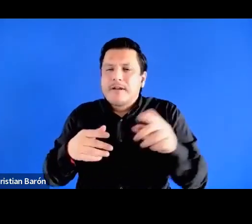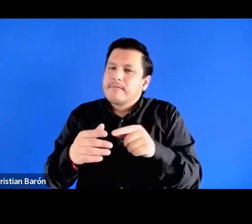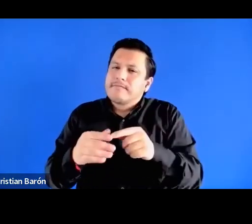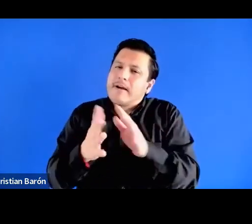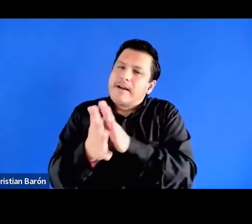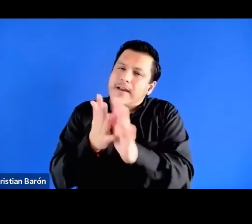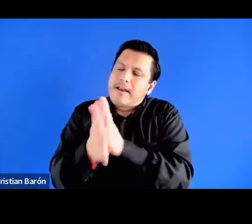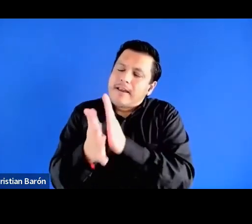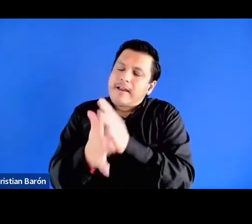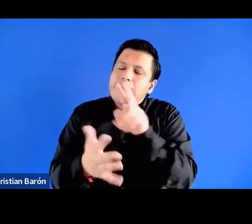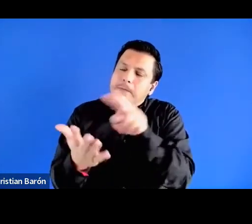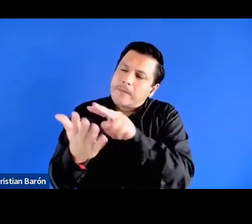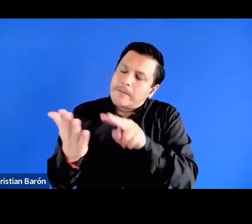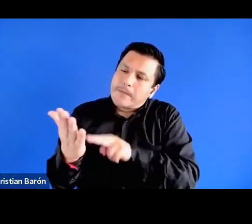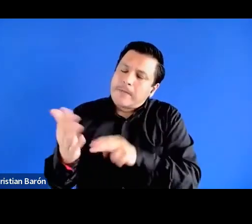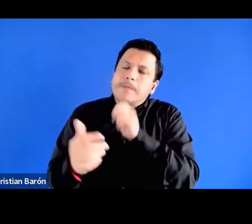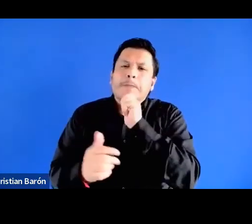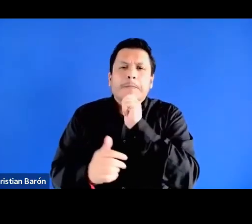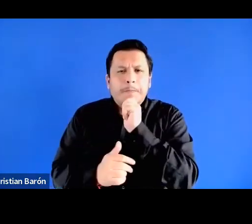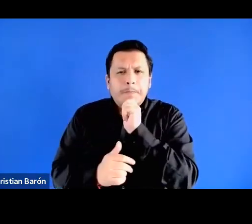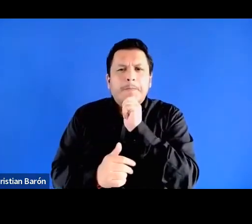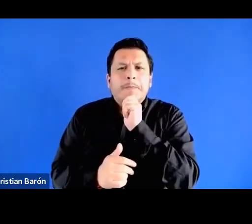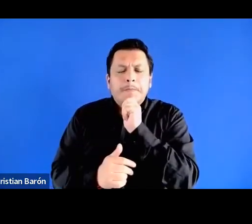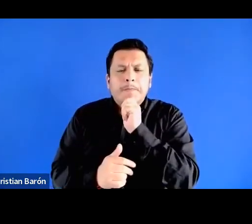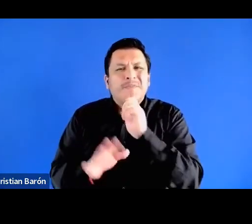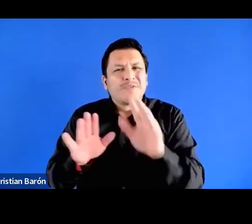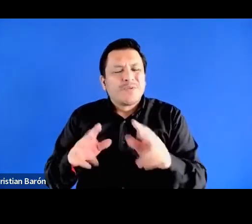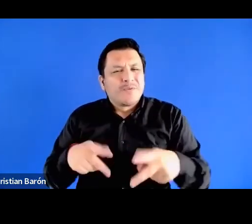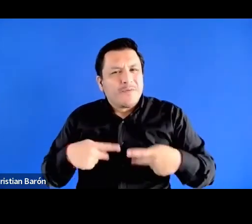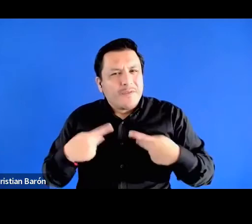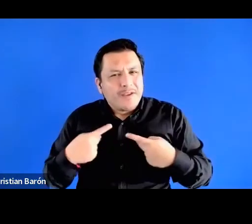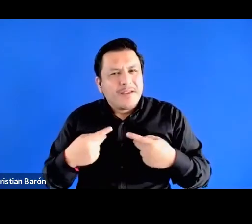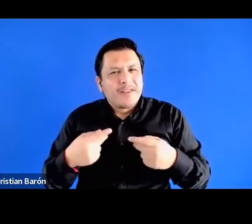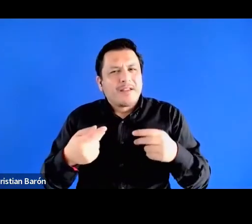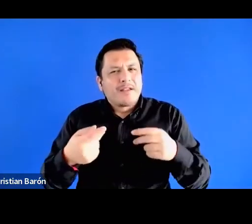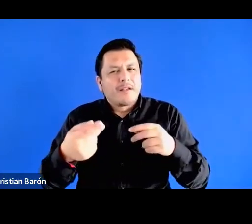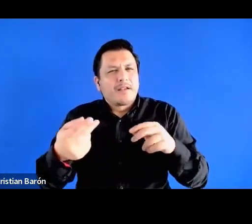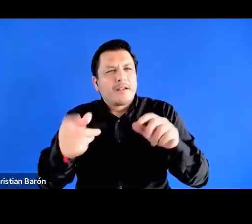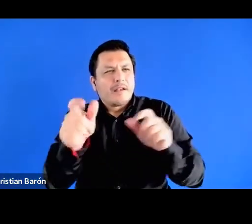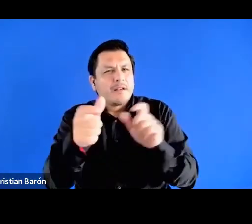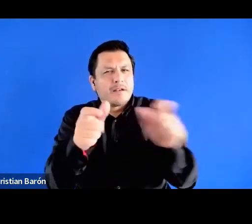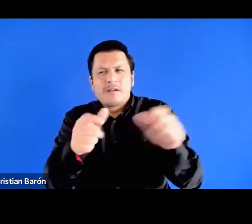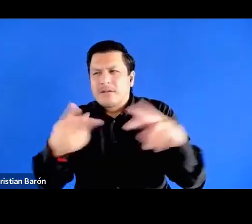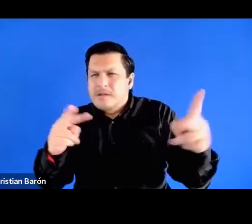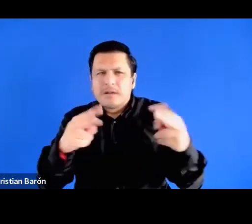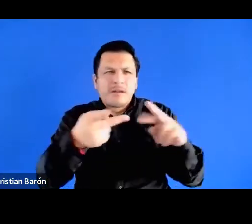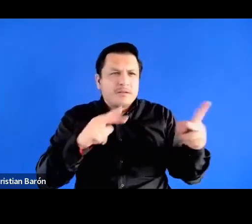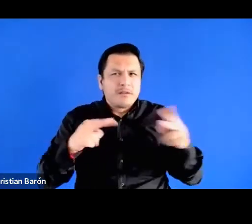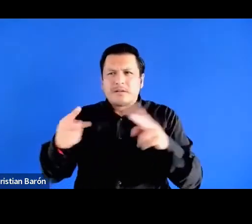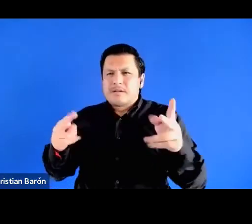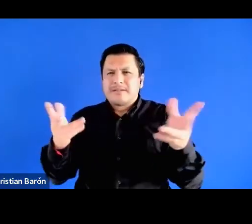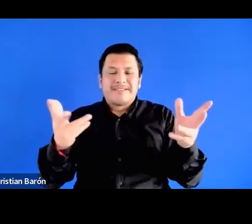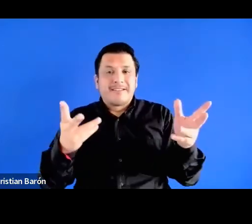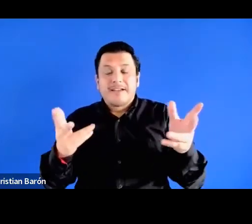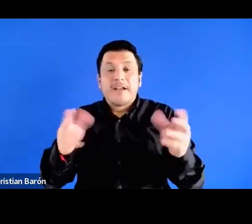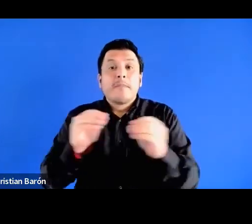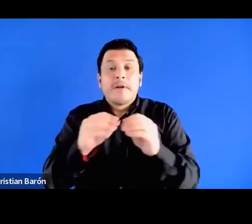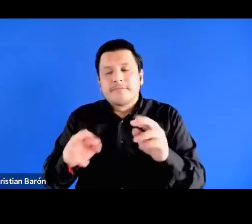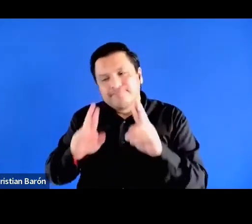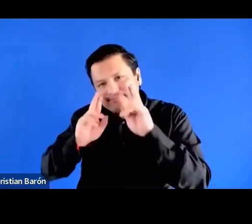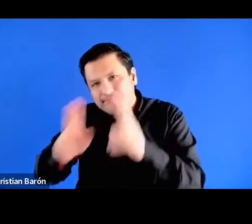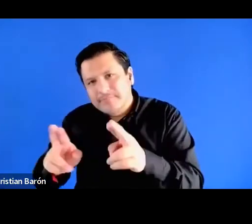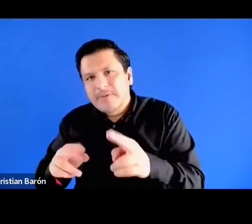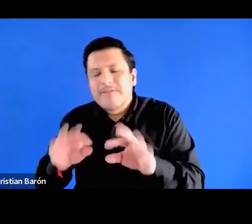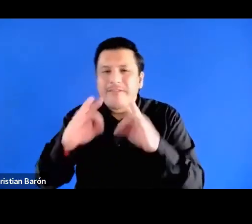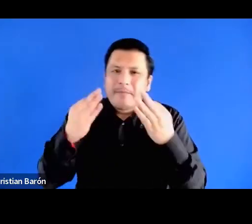de esta vida, de estas como contradicciones y pues el, el reconocimiento a tu familia, tu padre.